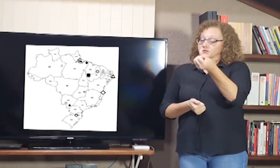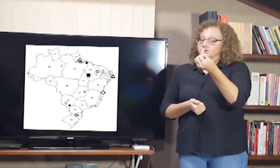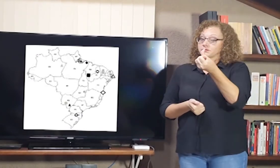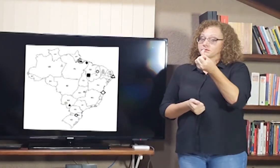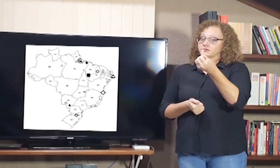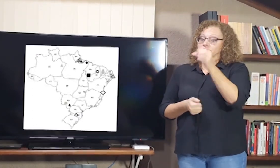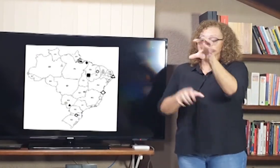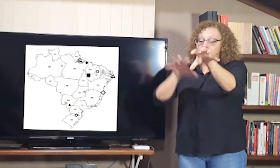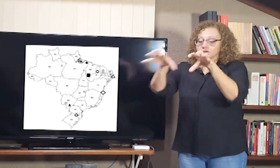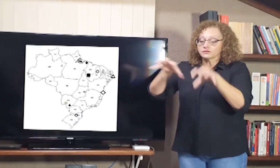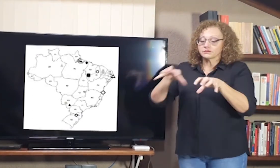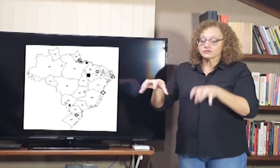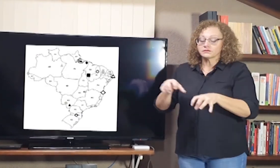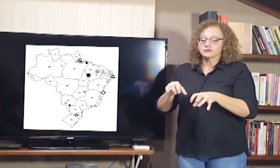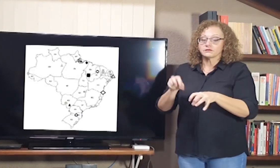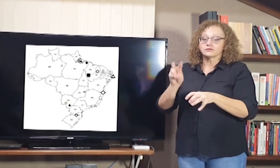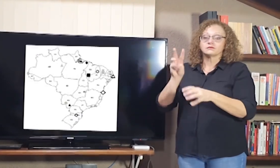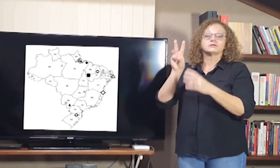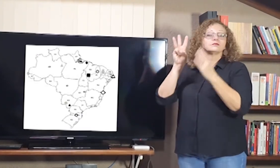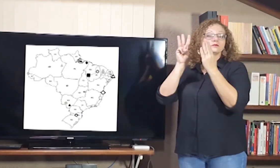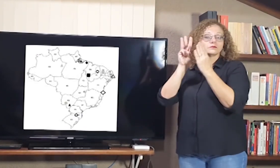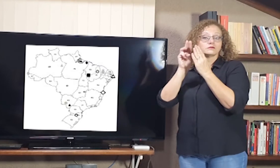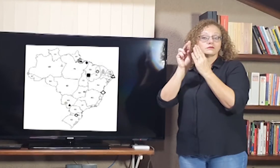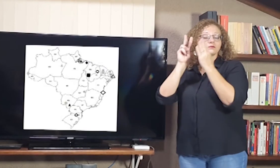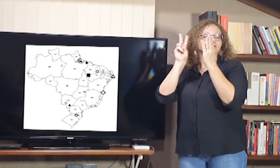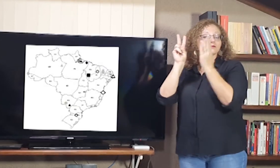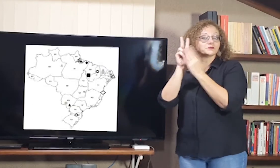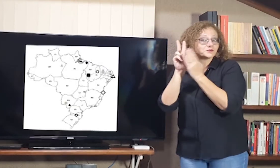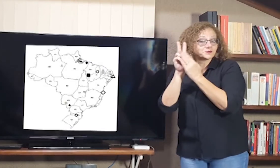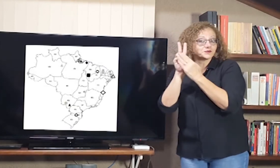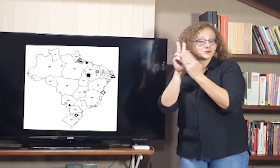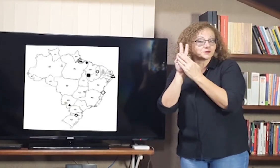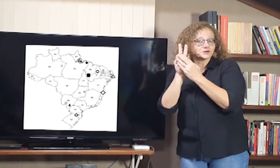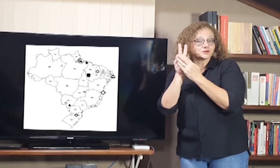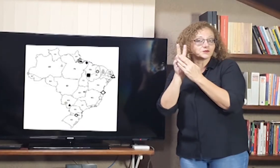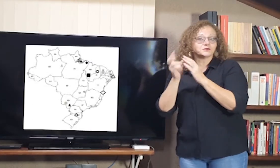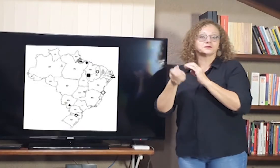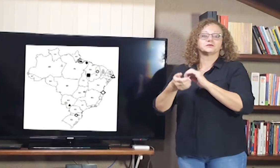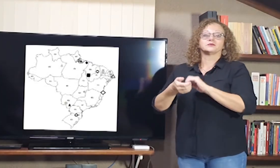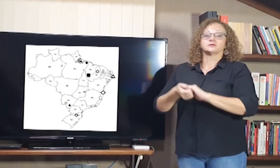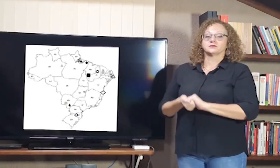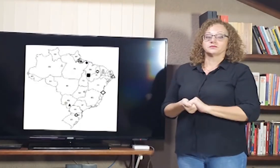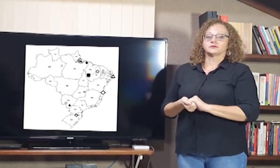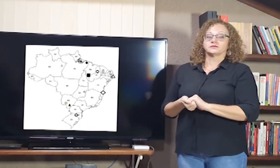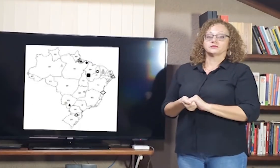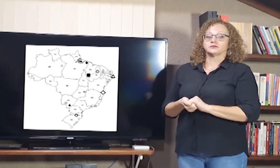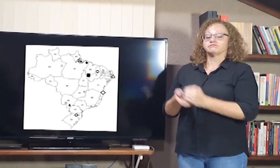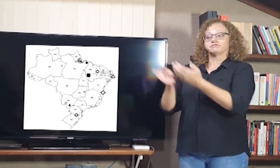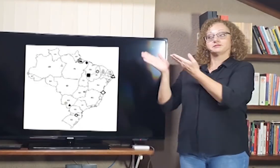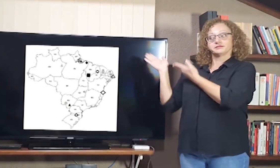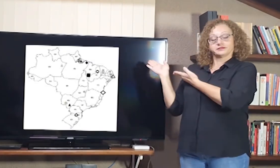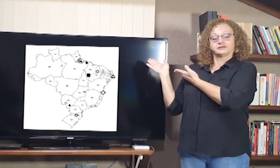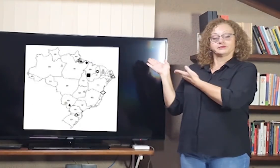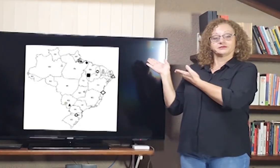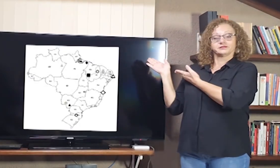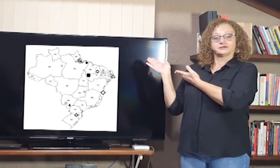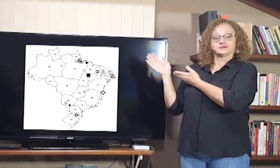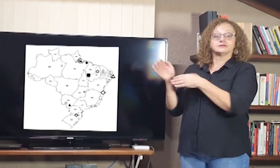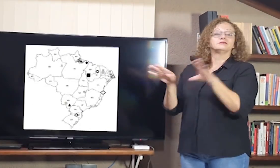E temos seis, que se referem a regiões indígenas. Observem aqui no